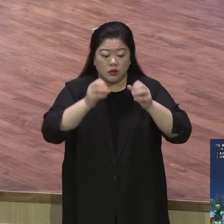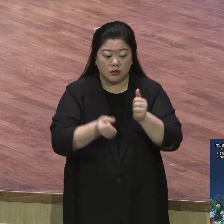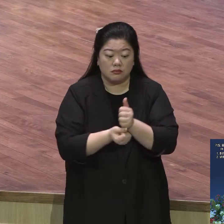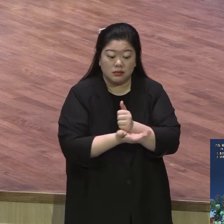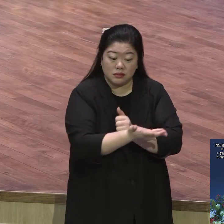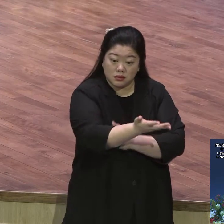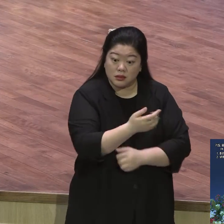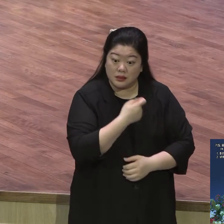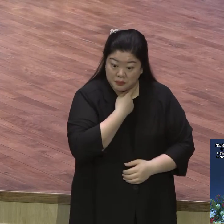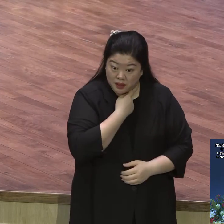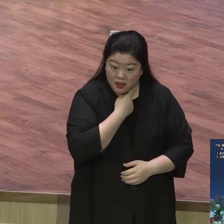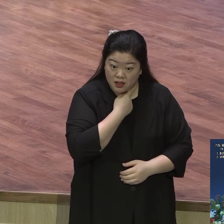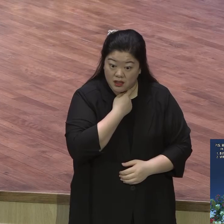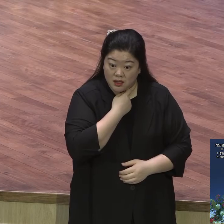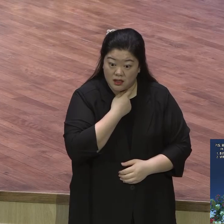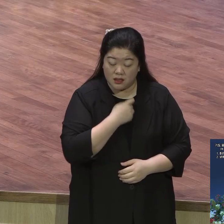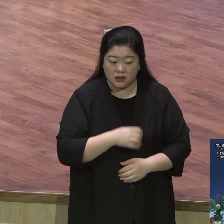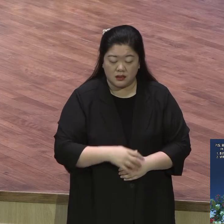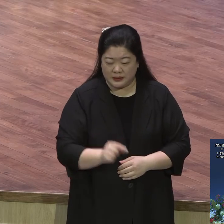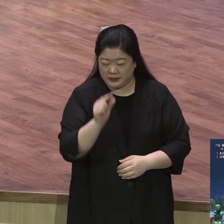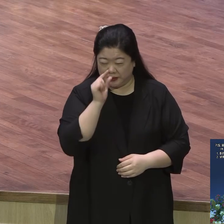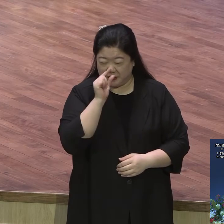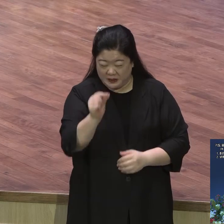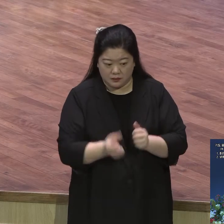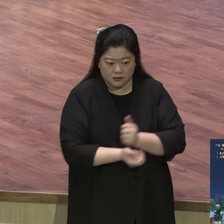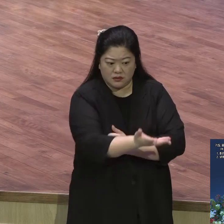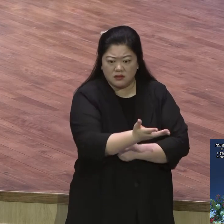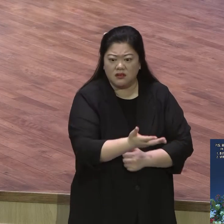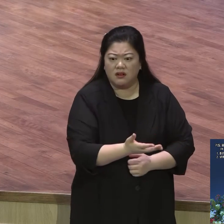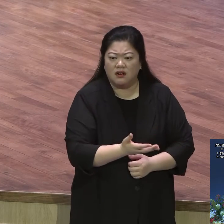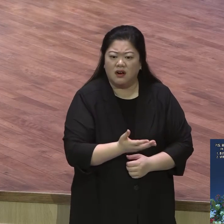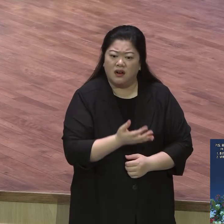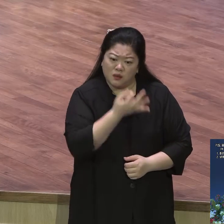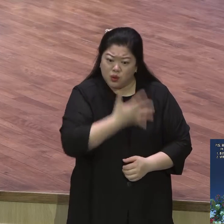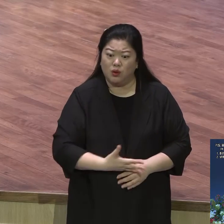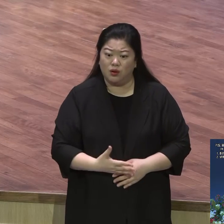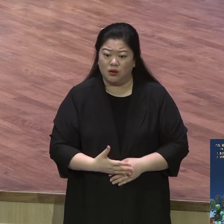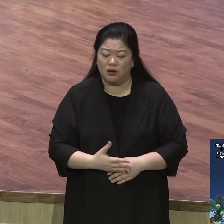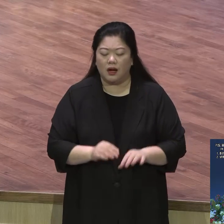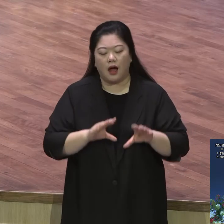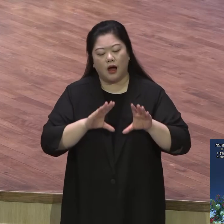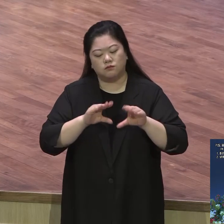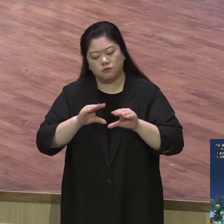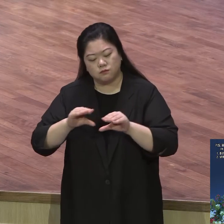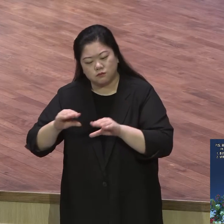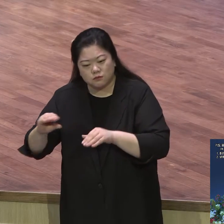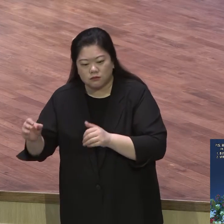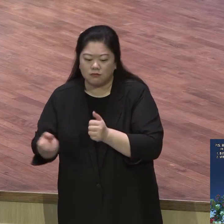돼요 온유한잔 복이 있나니 땅을 기업으로 받을 것이며 땅이 다잖아요 땅이